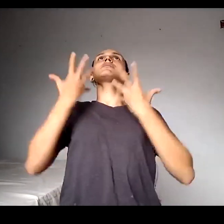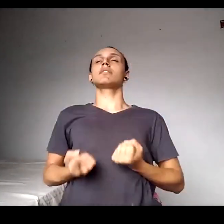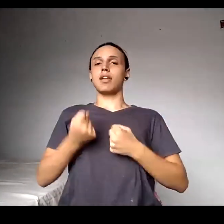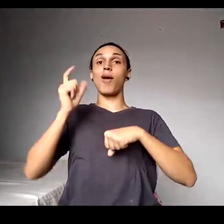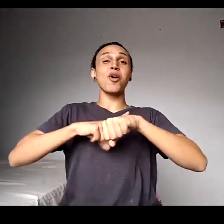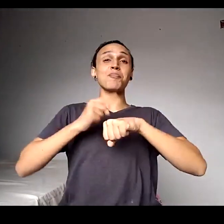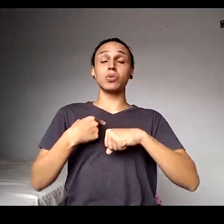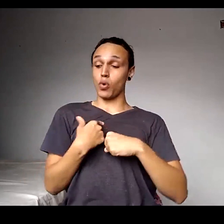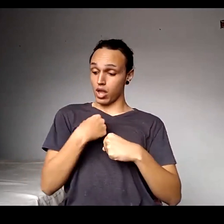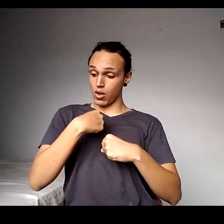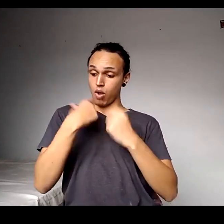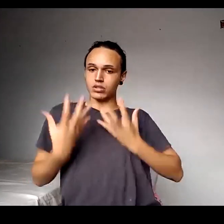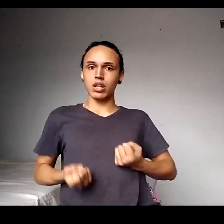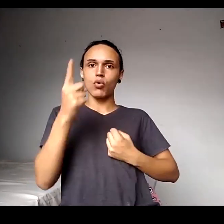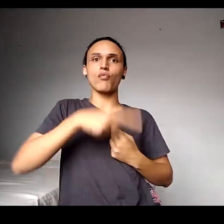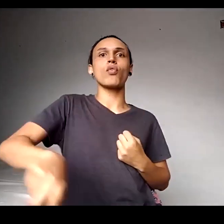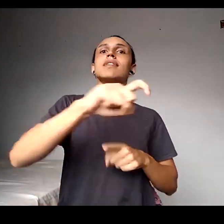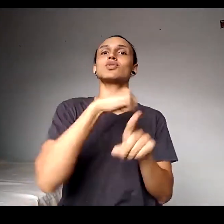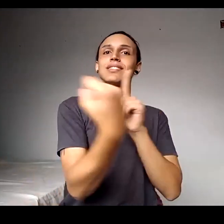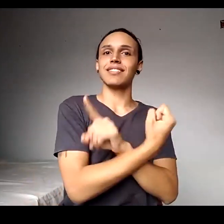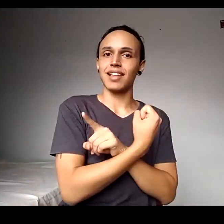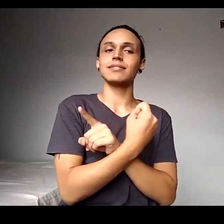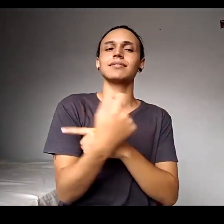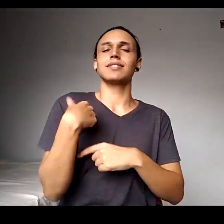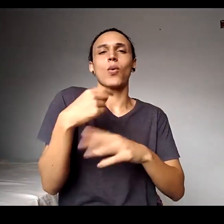para entrar no meu mundo desde que